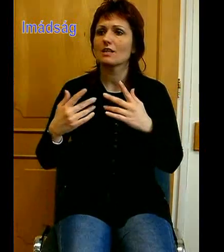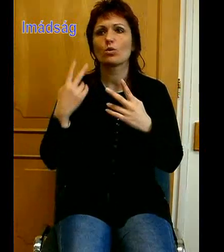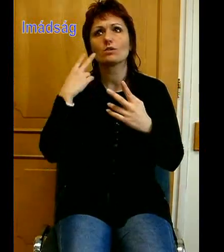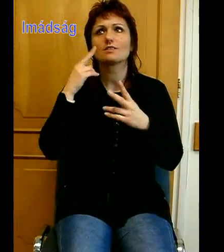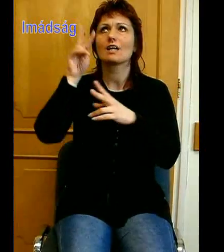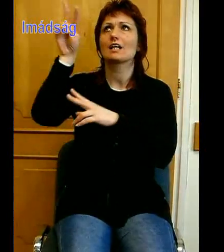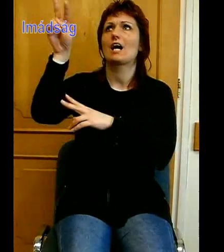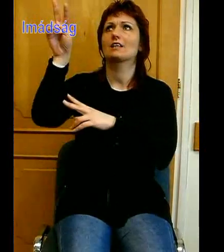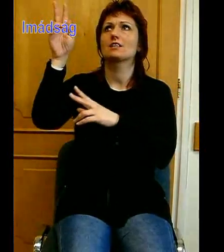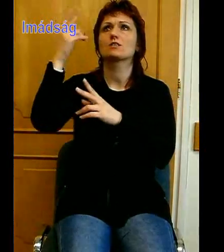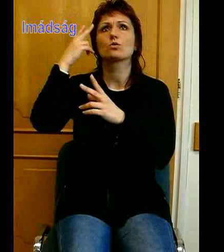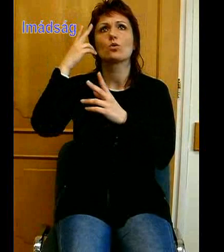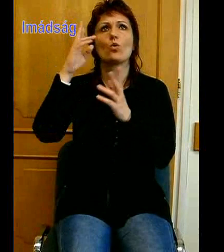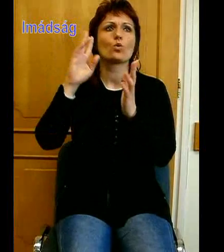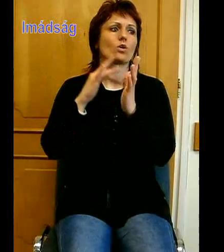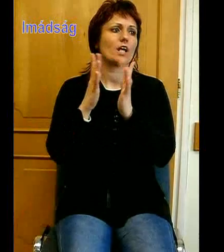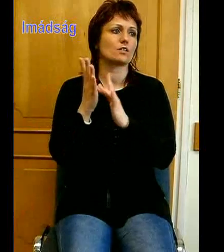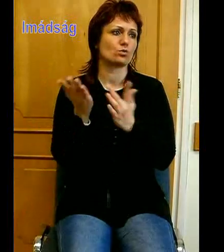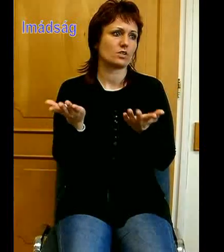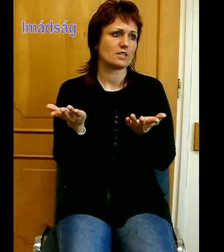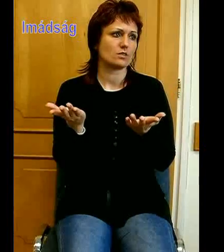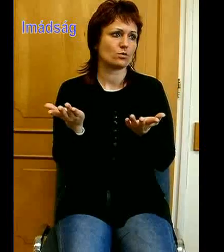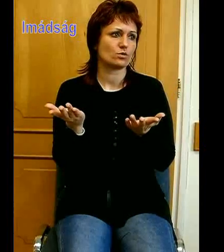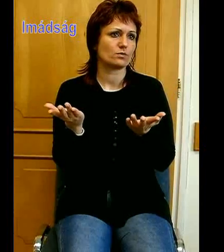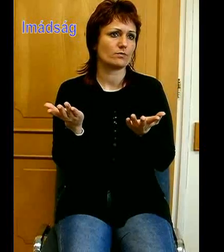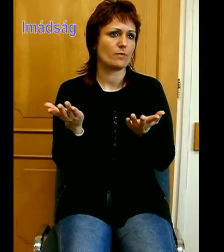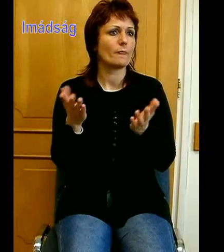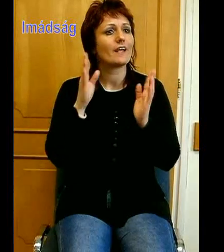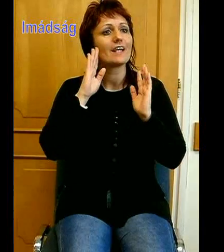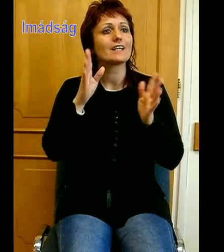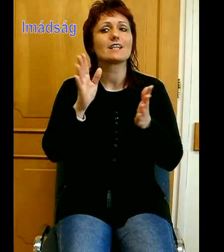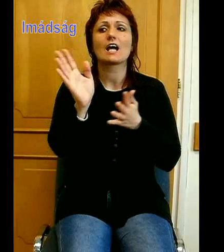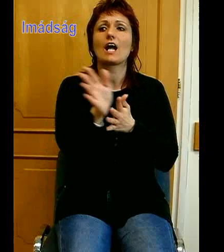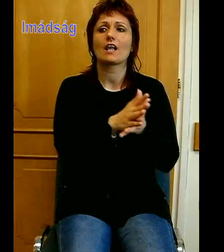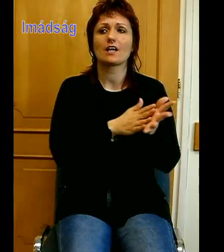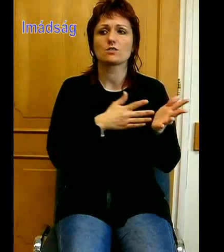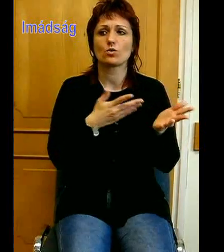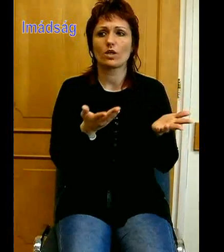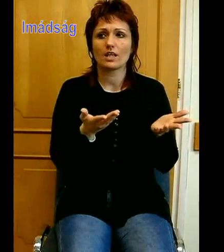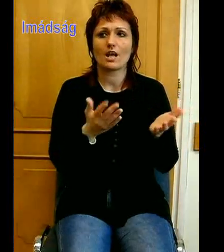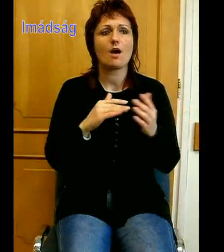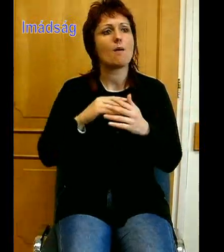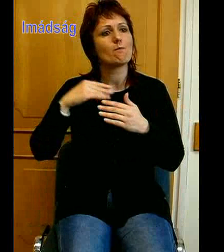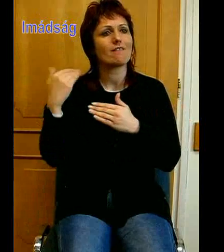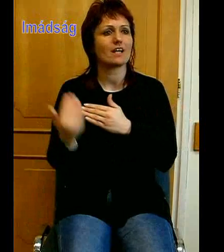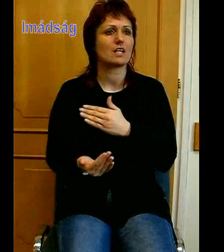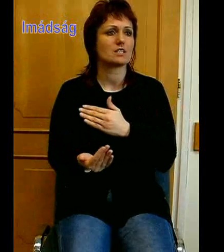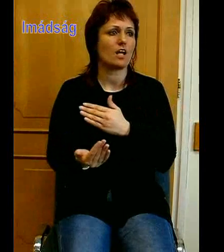Jézus Krisztus, a hitnek elkezdőjére és bevégzőjére. És taníts minket, Téged